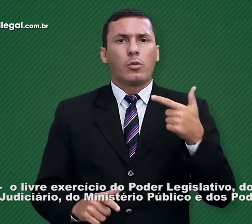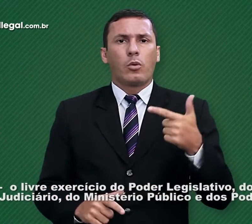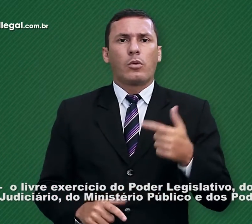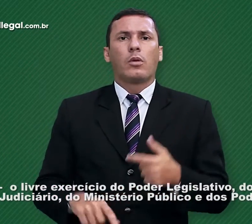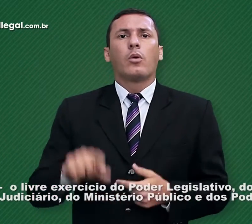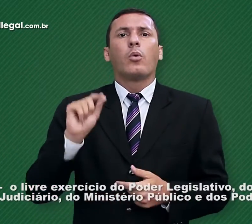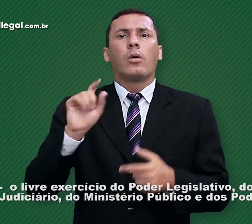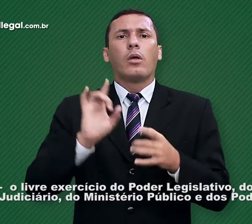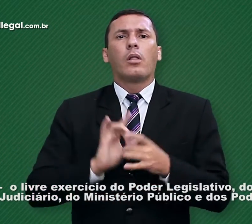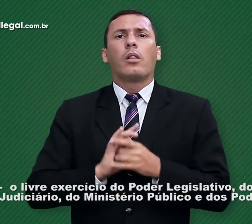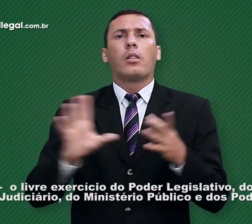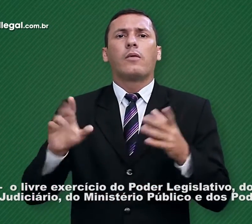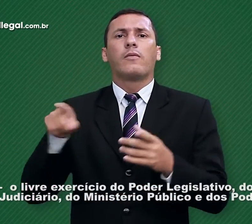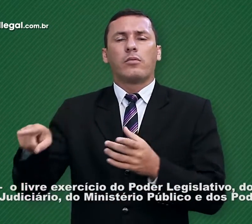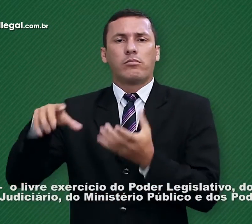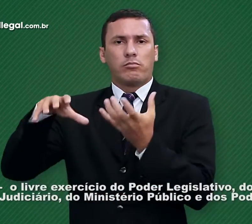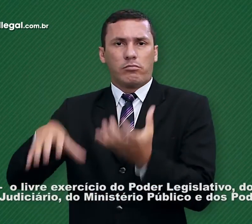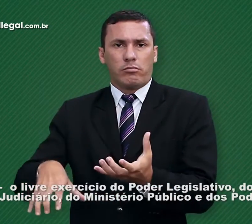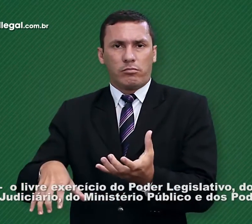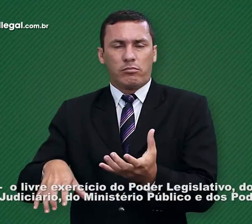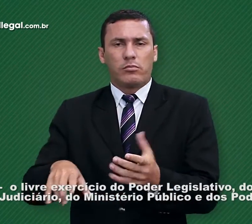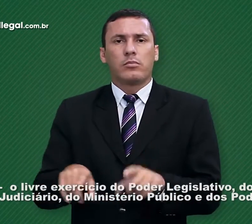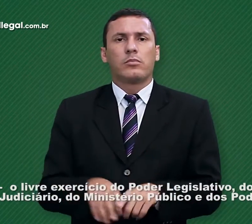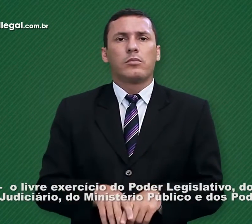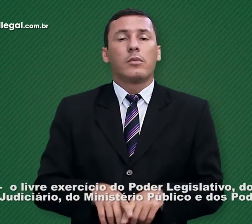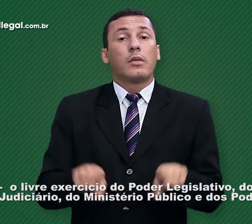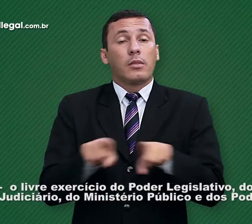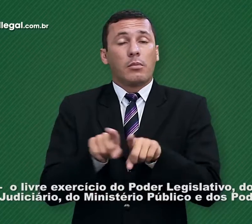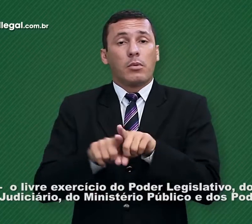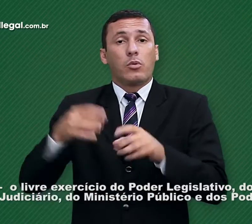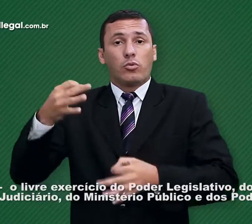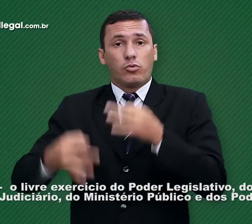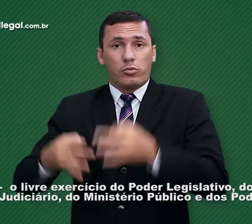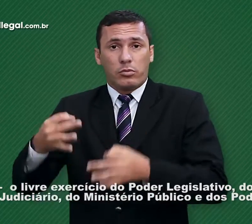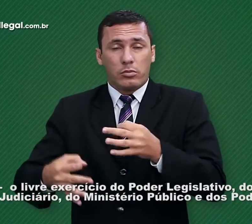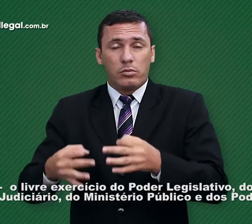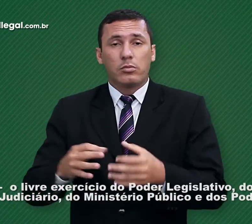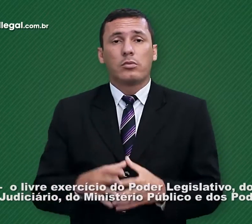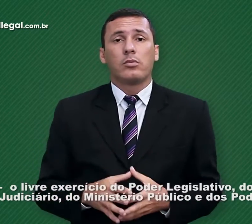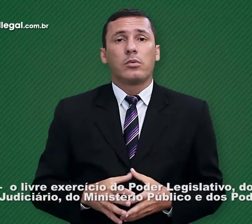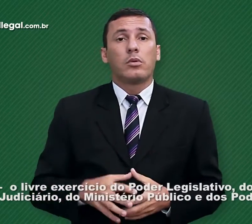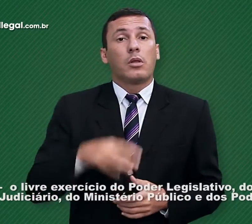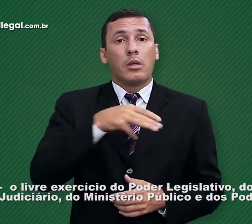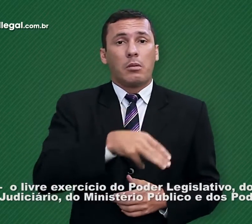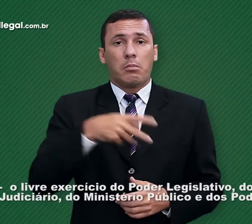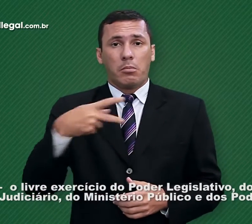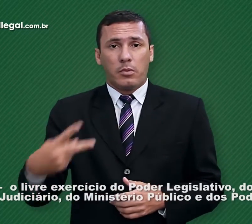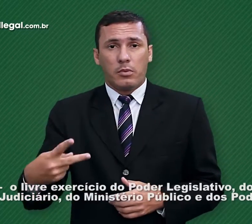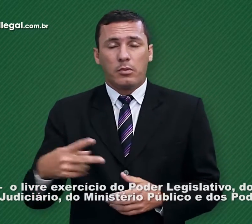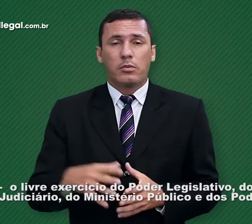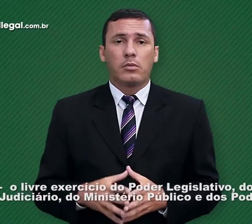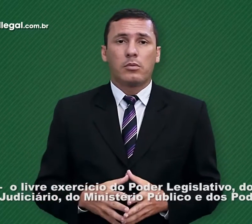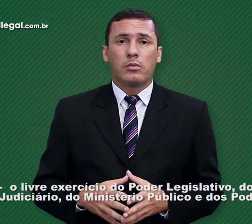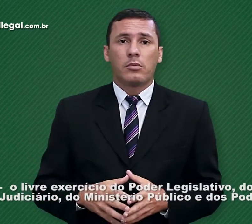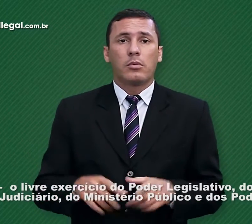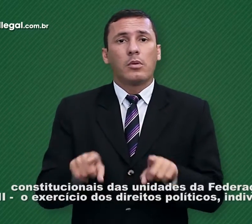exercício do Poder Legislativo, do Poder Judiciário, do Ministério Público e dos Poderes